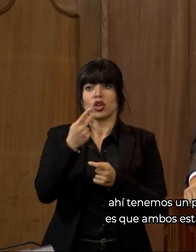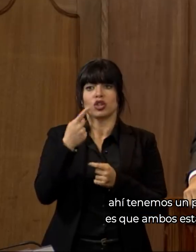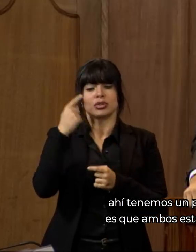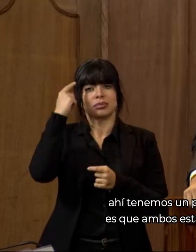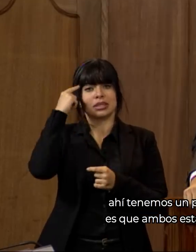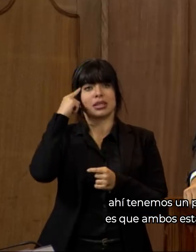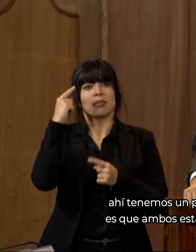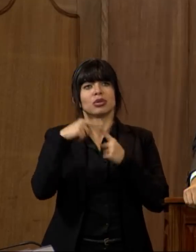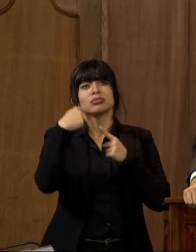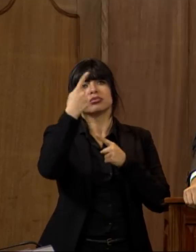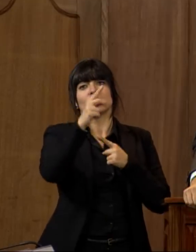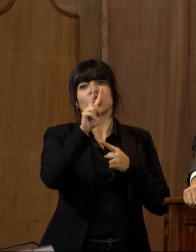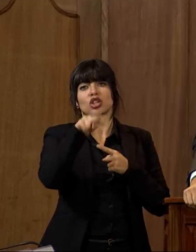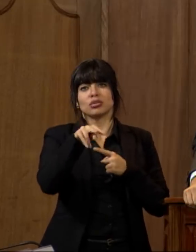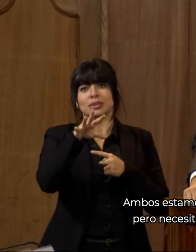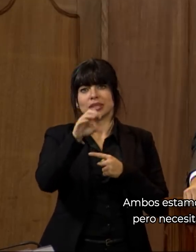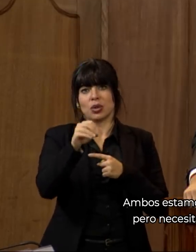2050.